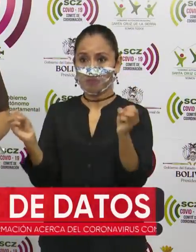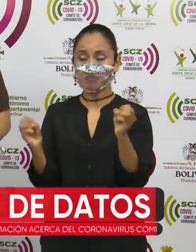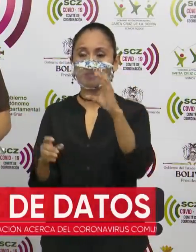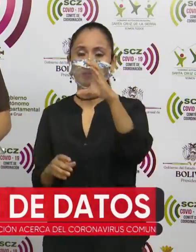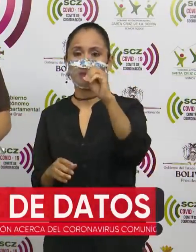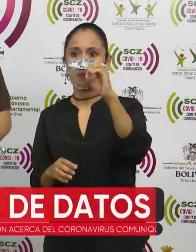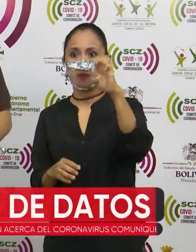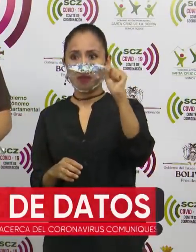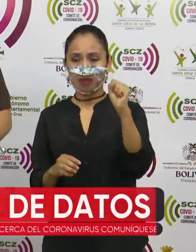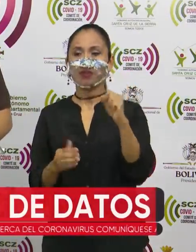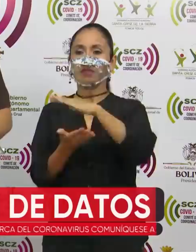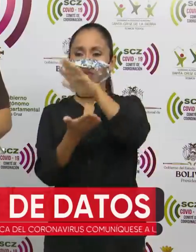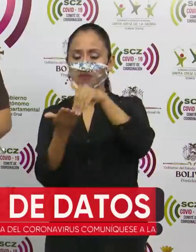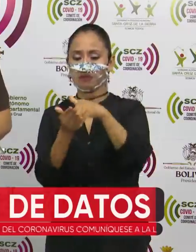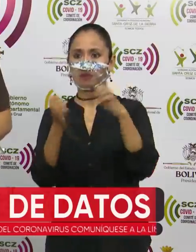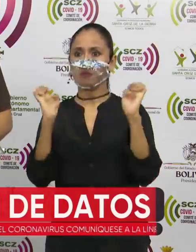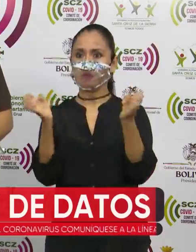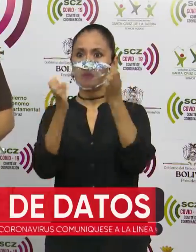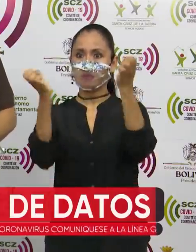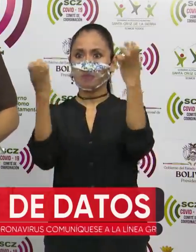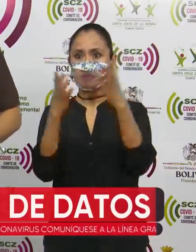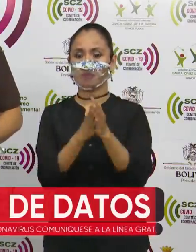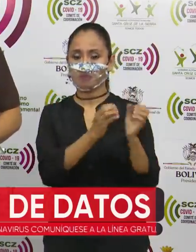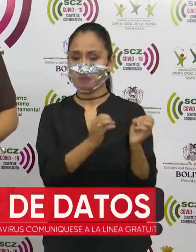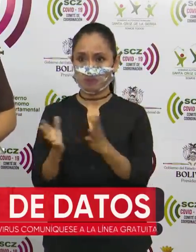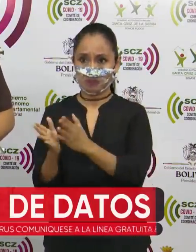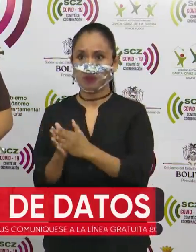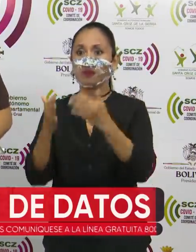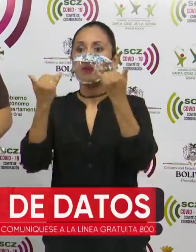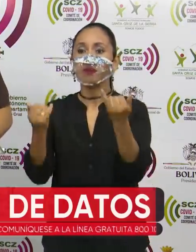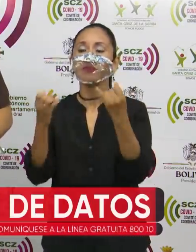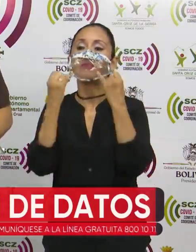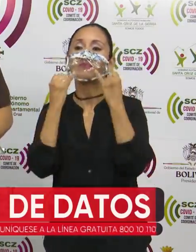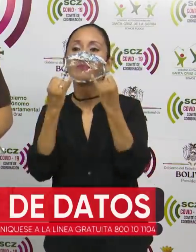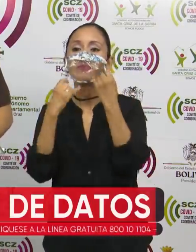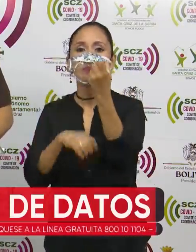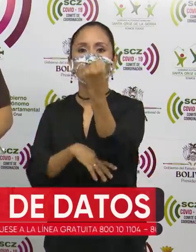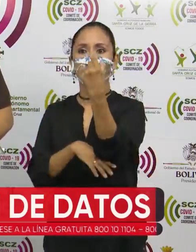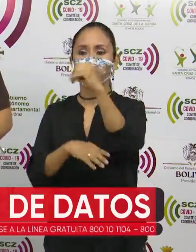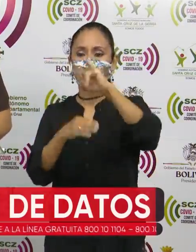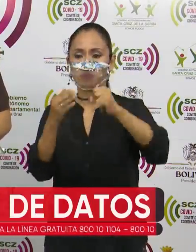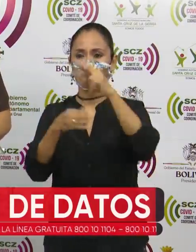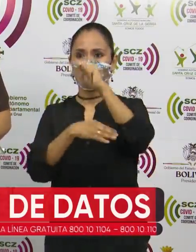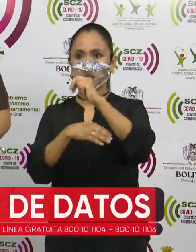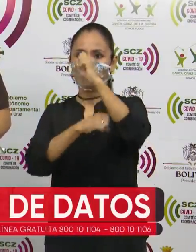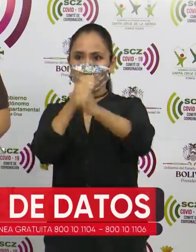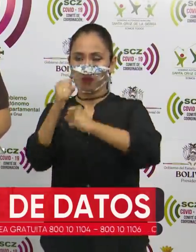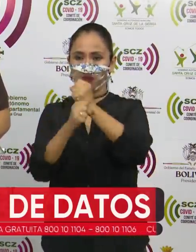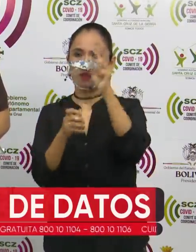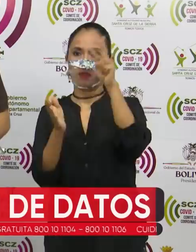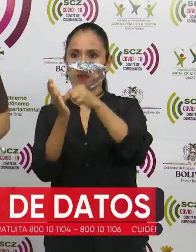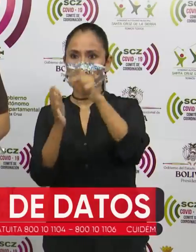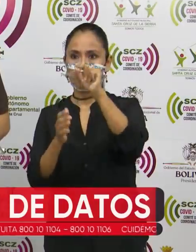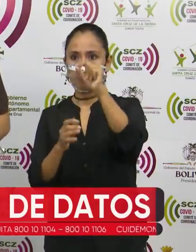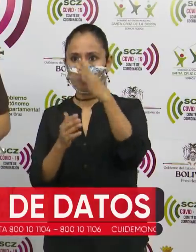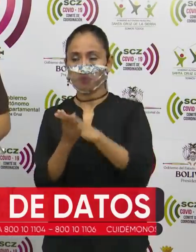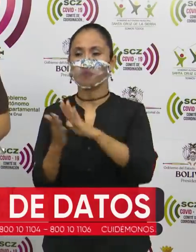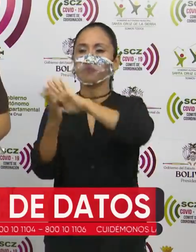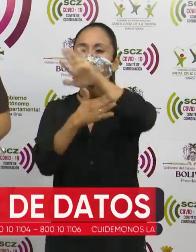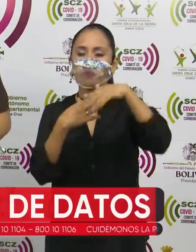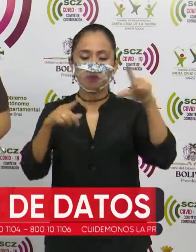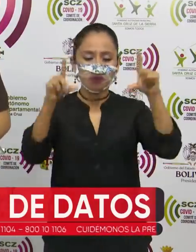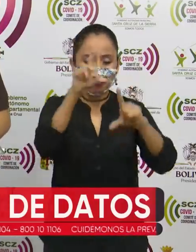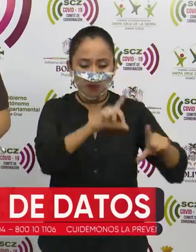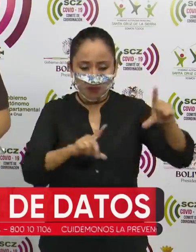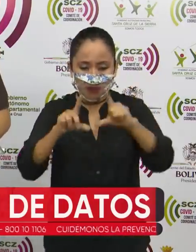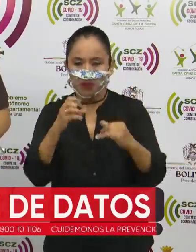el informe acerca de los nuevos casos positivos del coronavirus en Santa Cruz. Escuchemos. Hoy día, 11 de junio de 2020, nuestros laboratorios